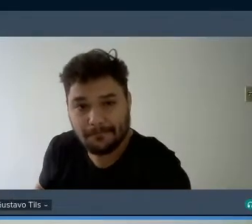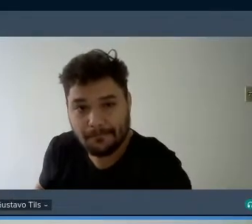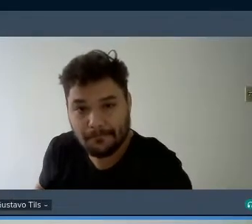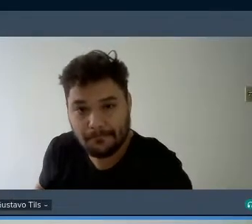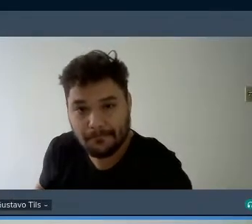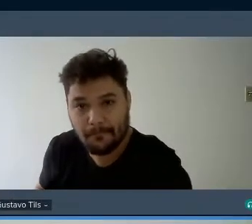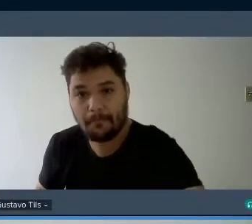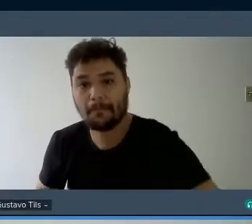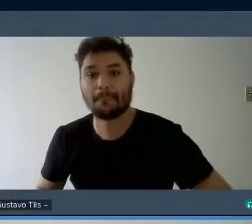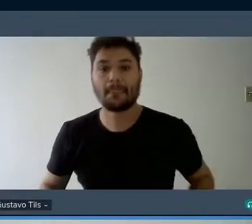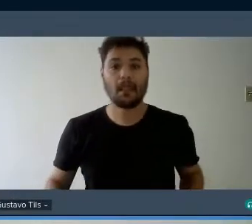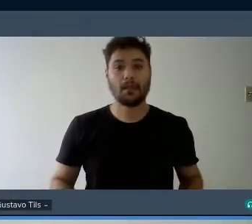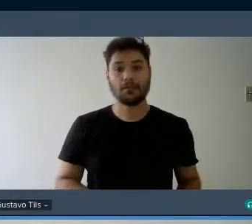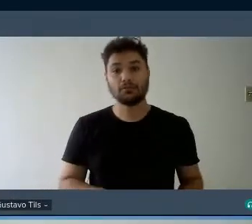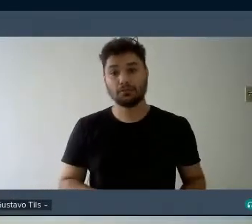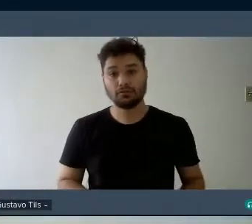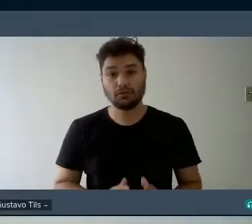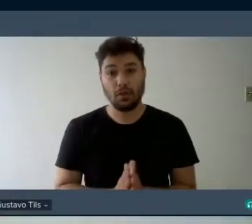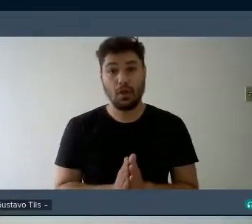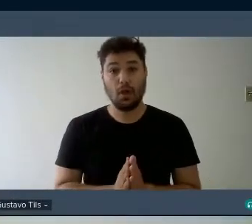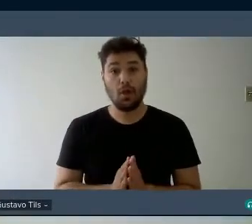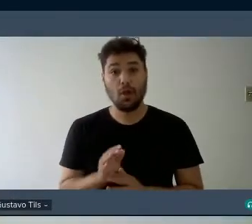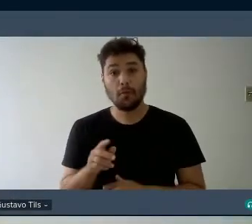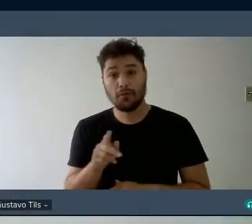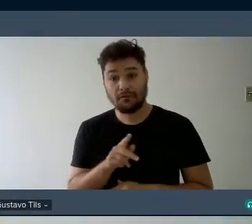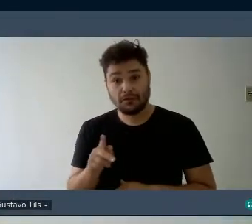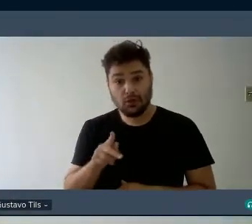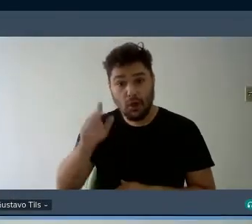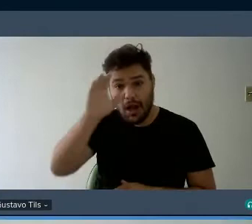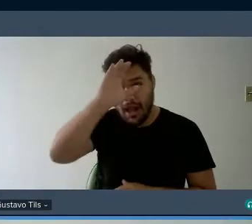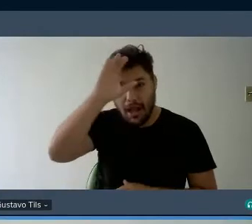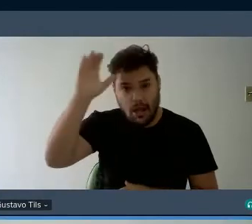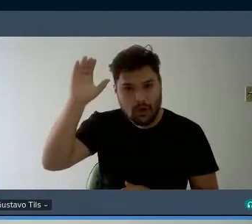Guto. Aqui, professora Carolina já está também.